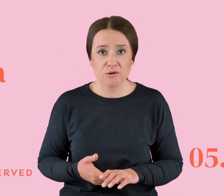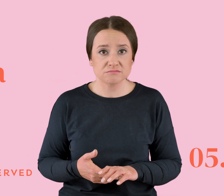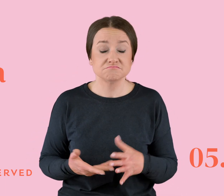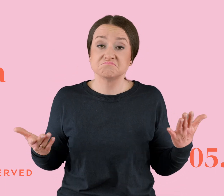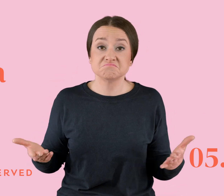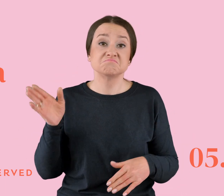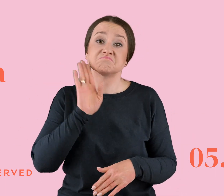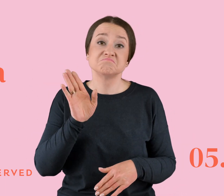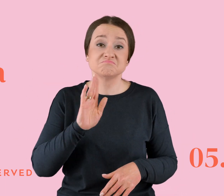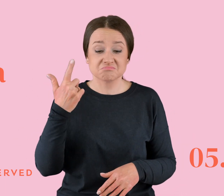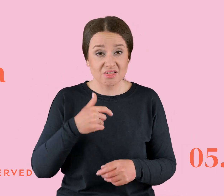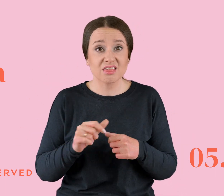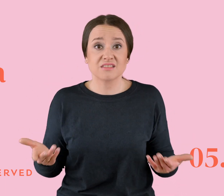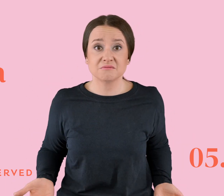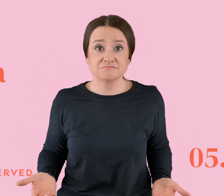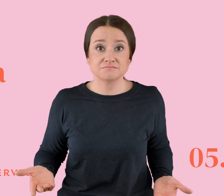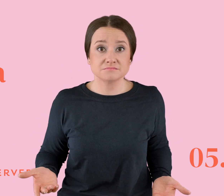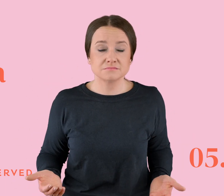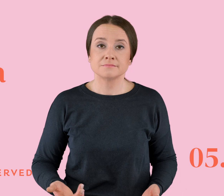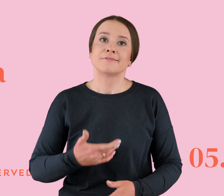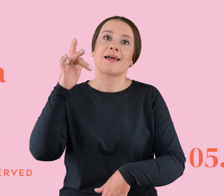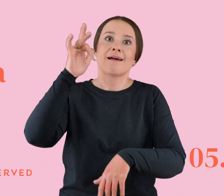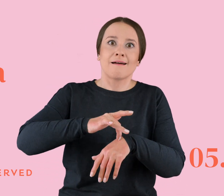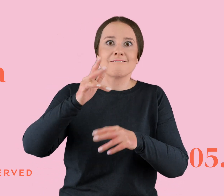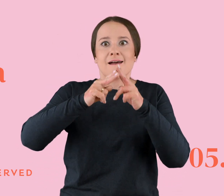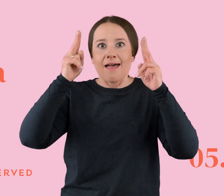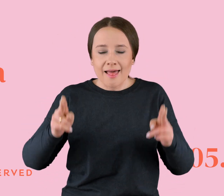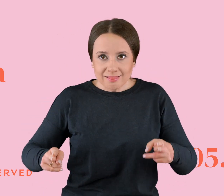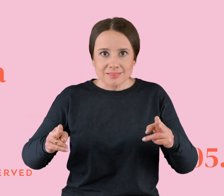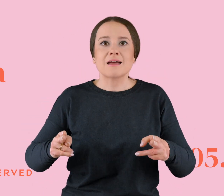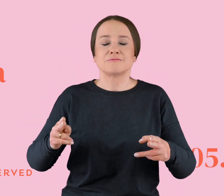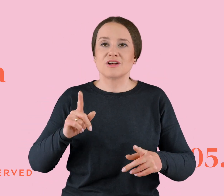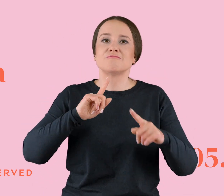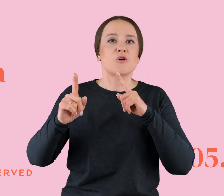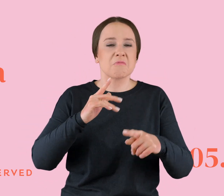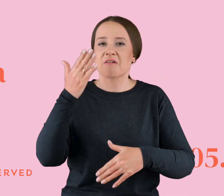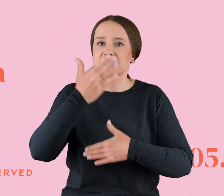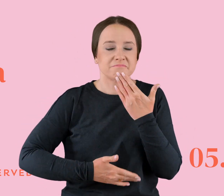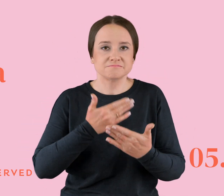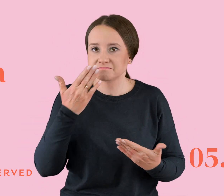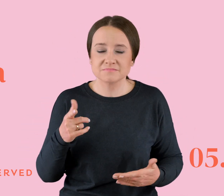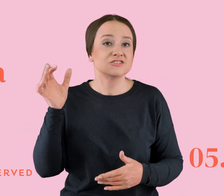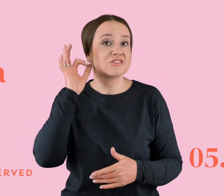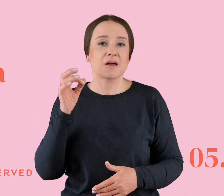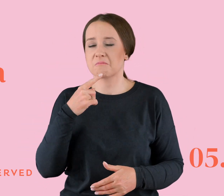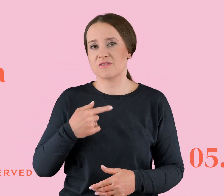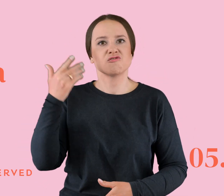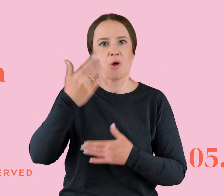sam i tak w kółko. I w końcu doszliśmy do takiego etapu, że rozmowa zakończyła się tym, że powiedziała, że między nami koniec, ale możemy dalej się